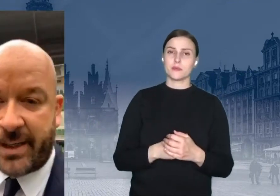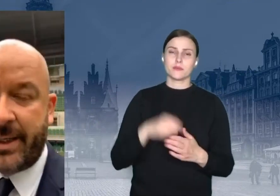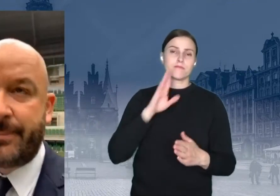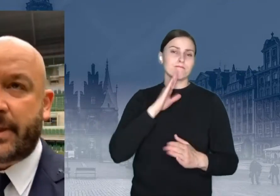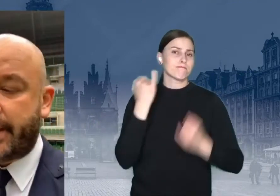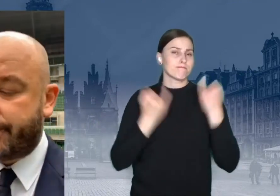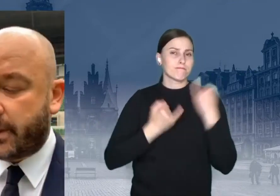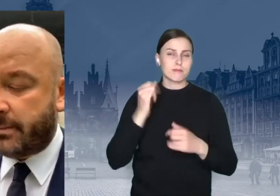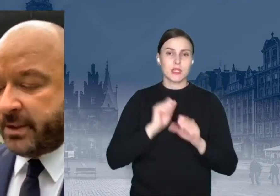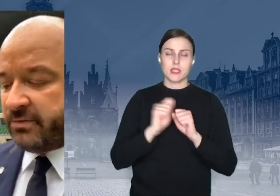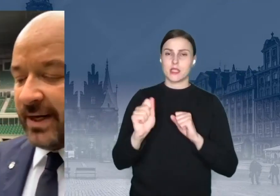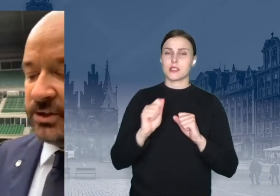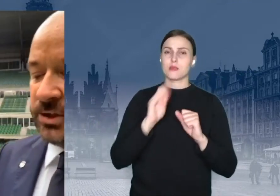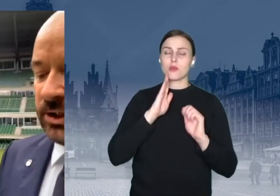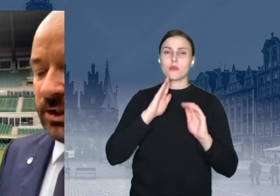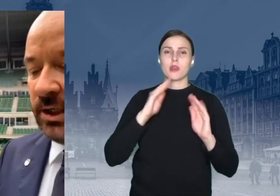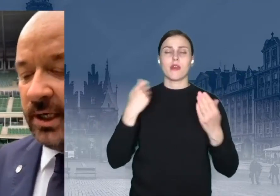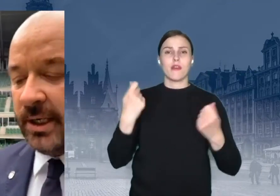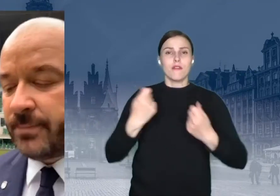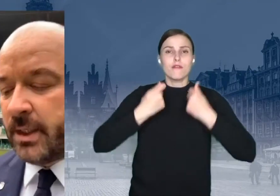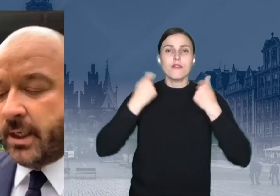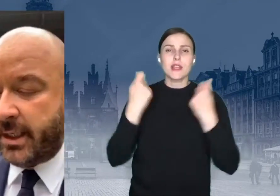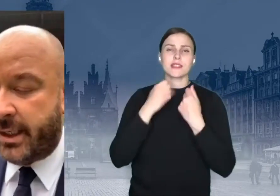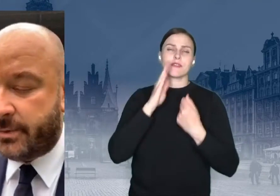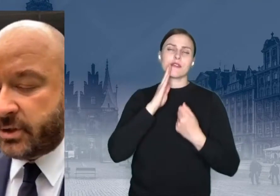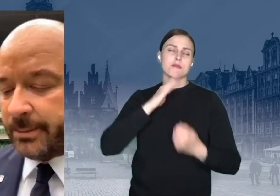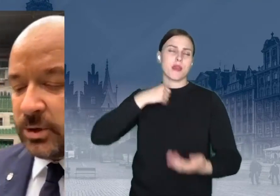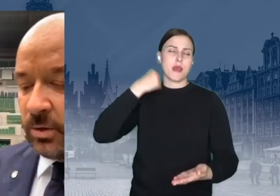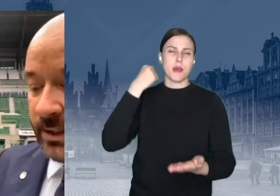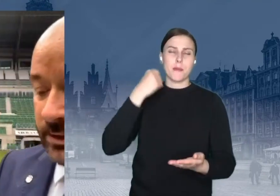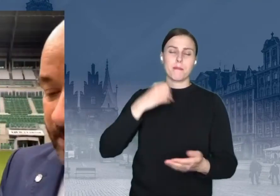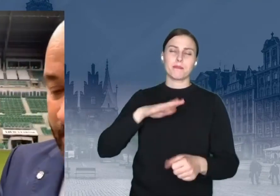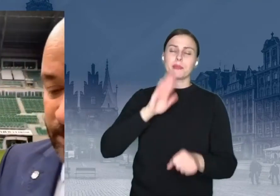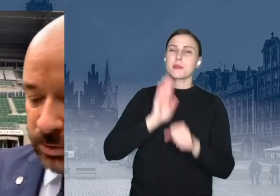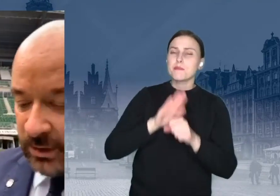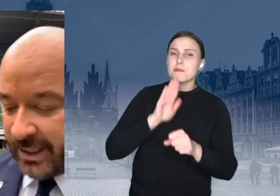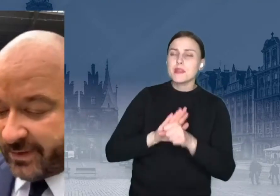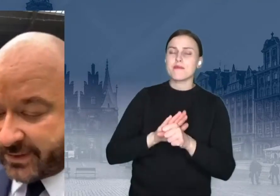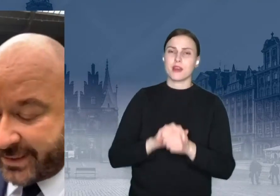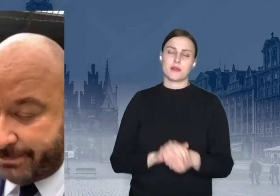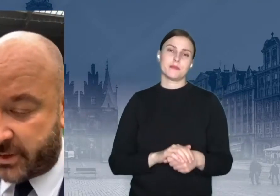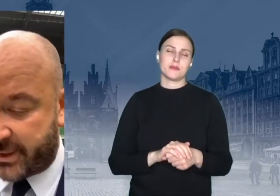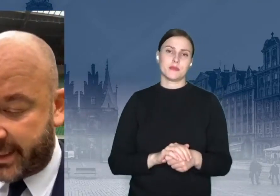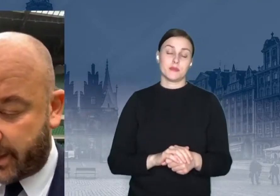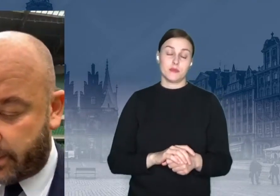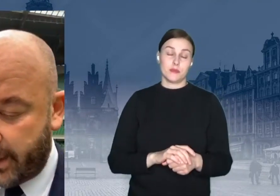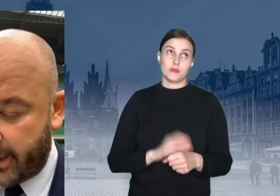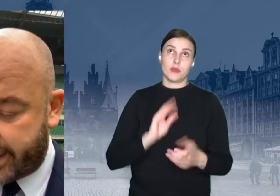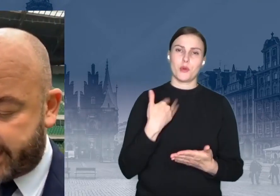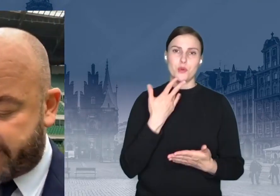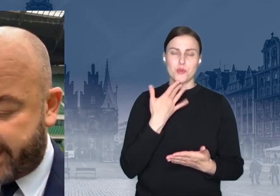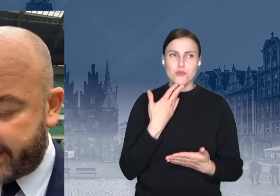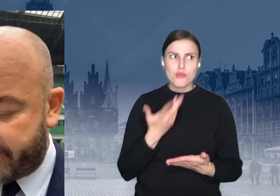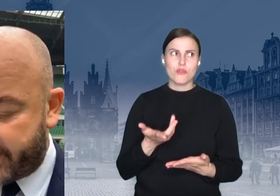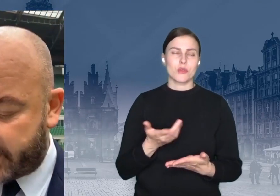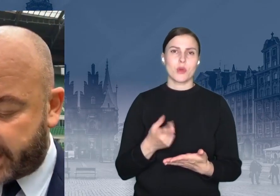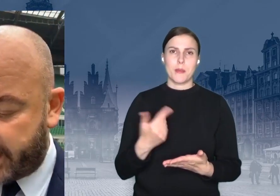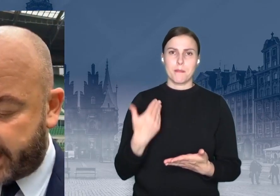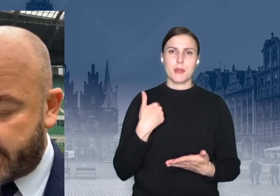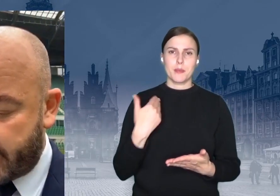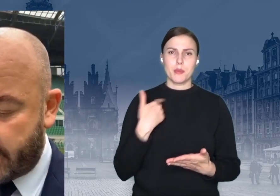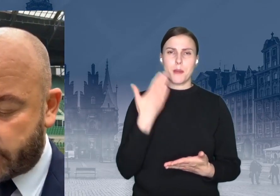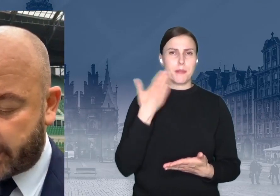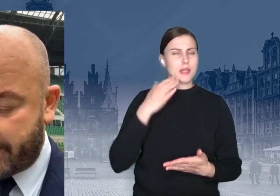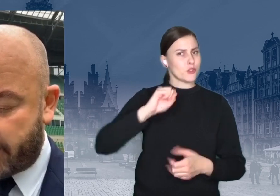jak festiwal piwa, czy na przykład miałem gdzieś tutaj dla Was zapisaną takie fajne